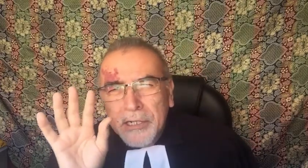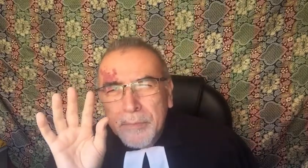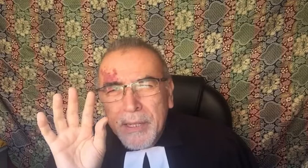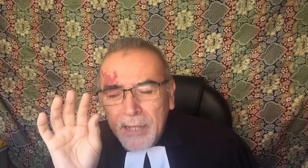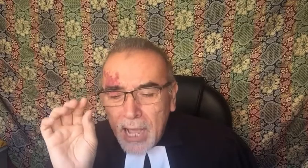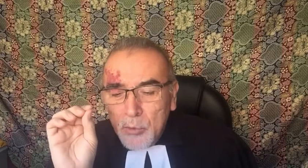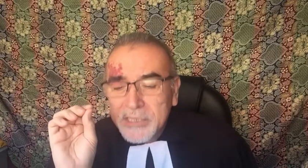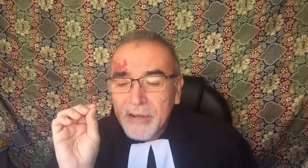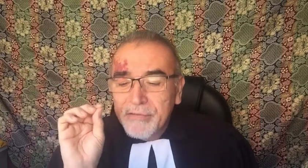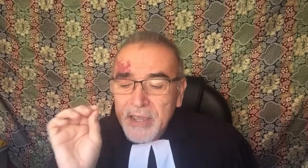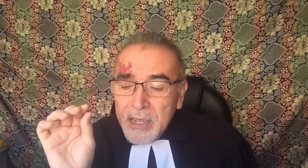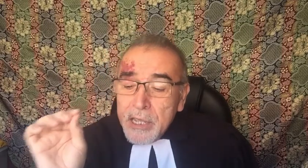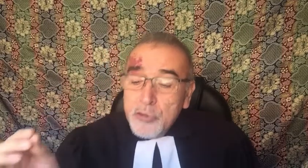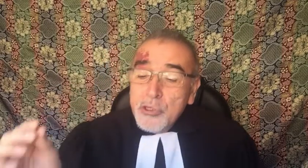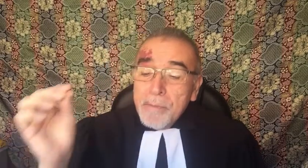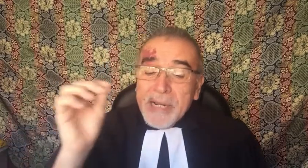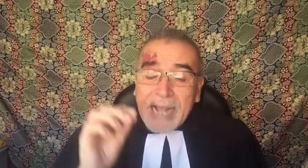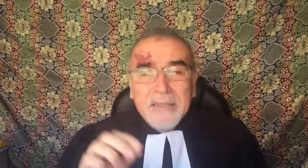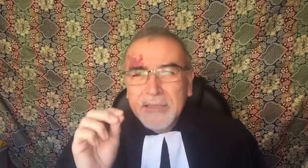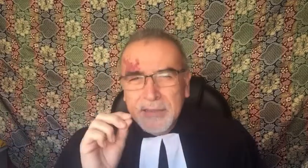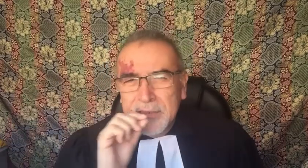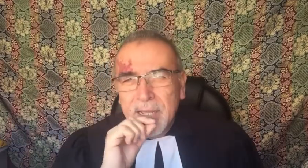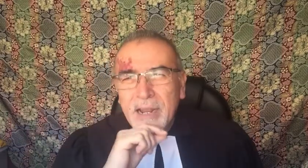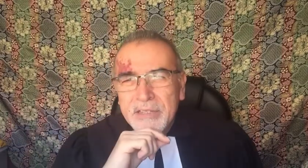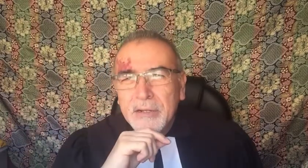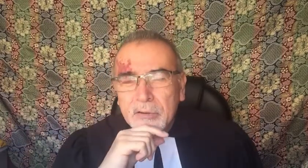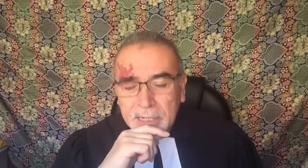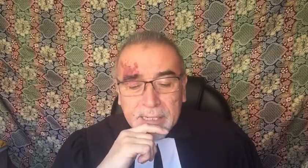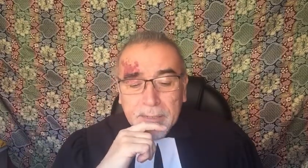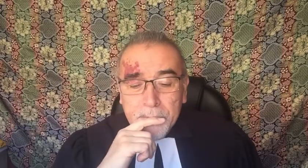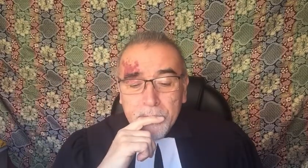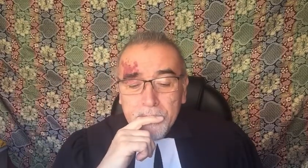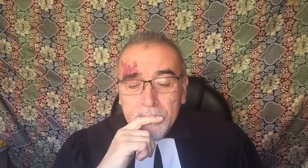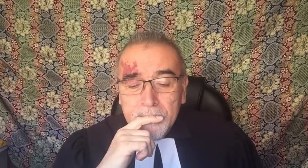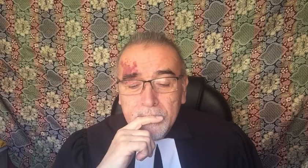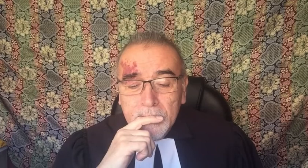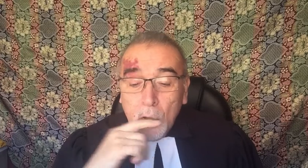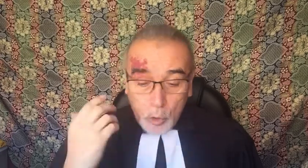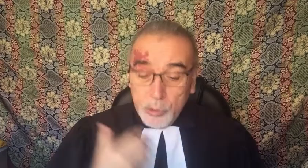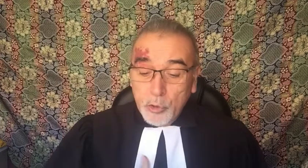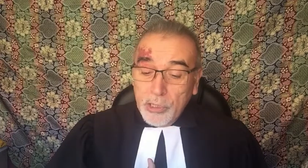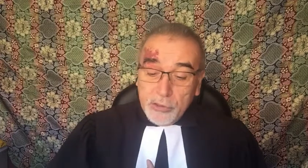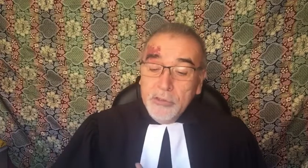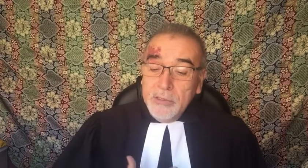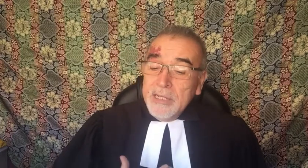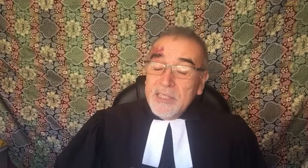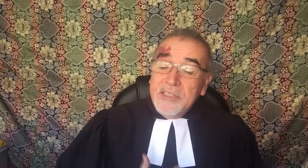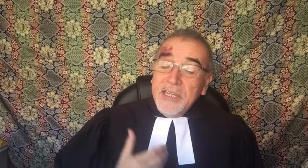respecta a nuestra fe y sus implicancias en la vida concreta, o nuestro corazón se cierra